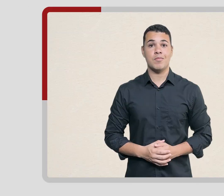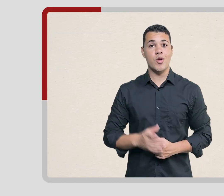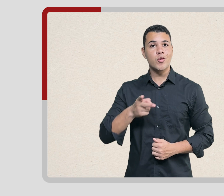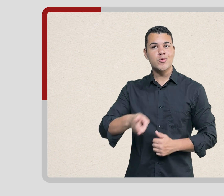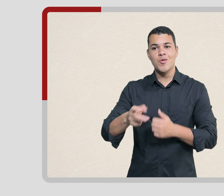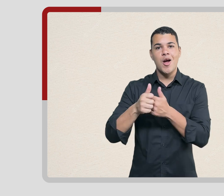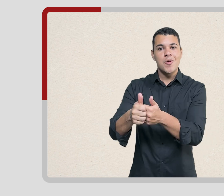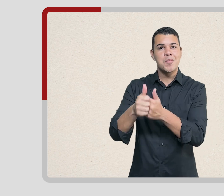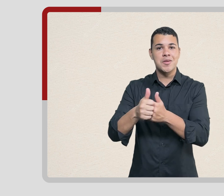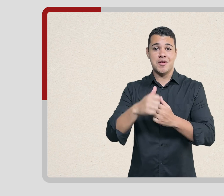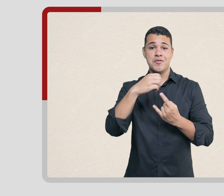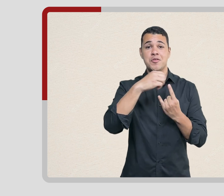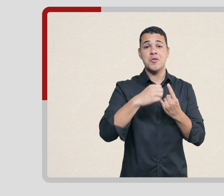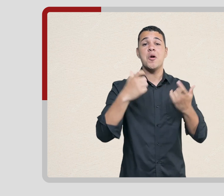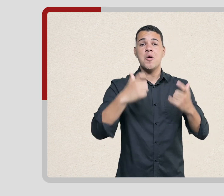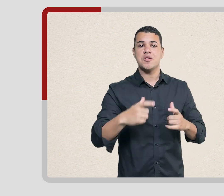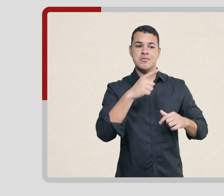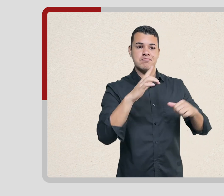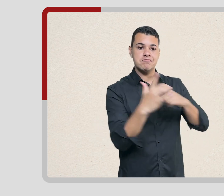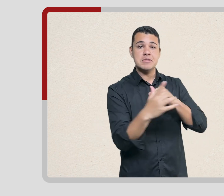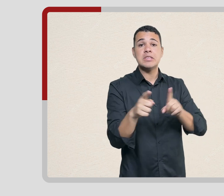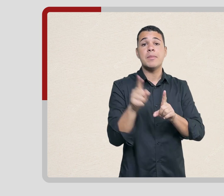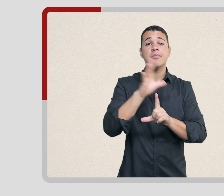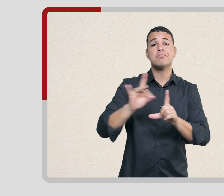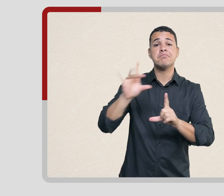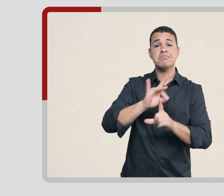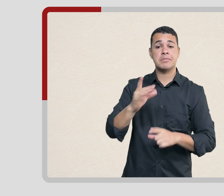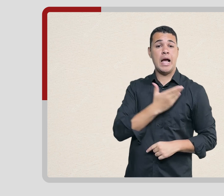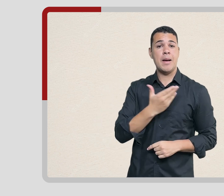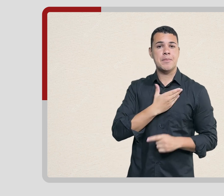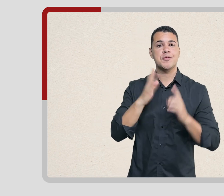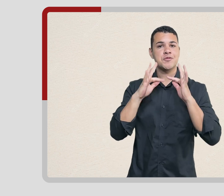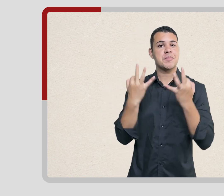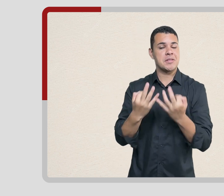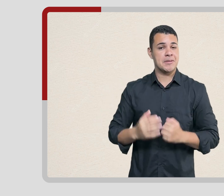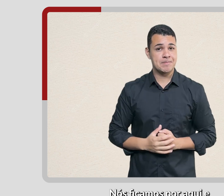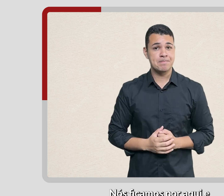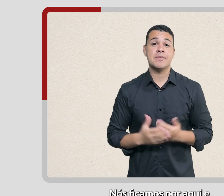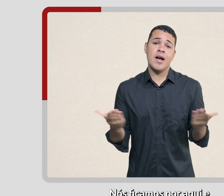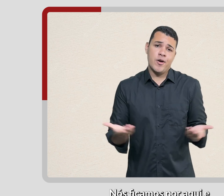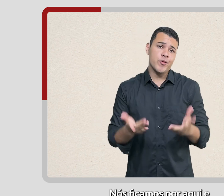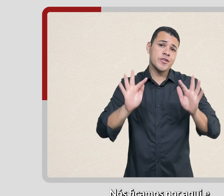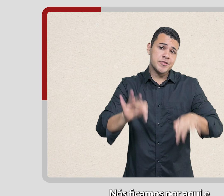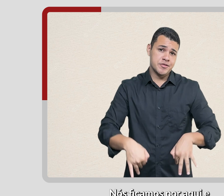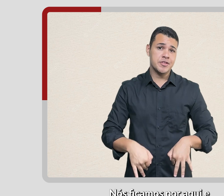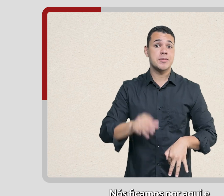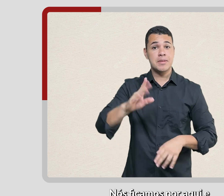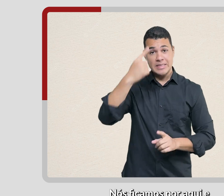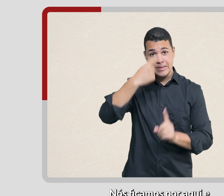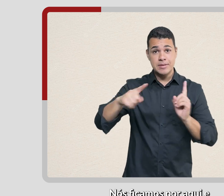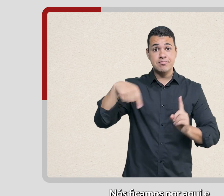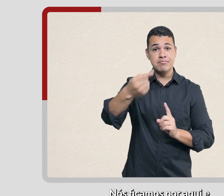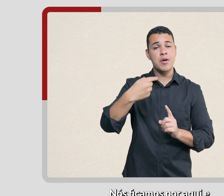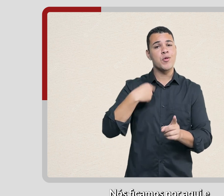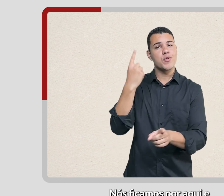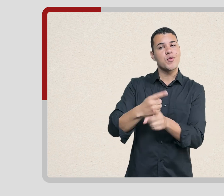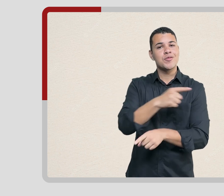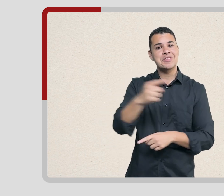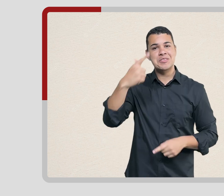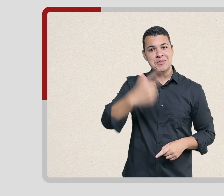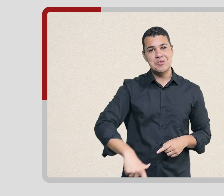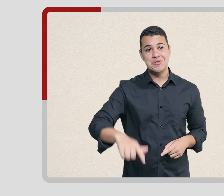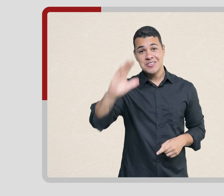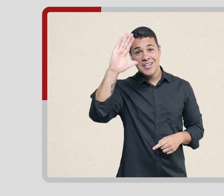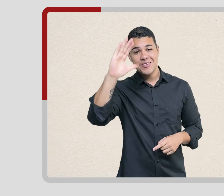Acompanhe a Fiocruz nas redes sociais e compartilhe esse vídeo com amigos e familiares. Nós ficamos por aqui e temos um encontro marcado